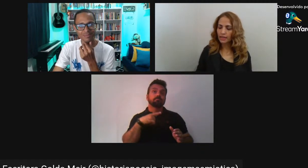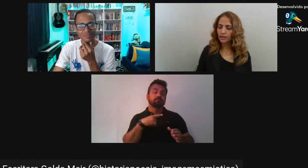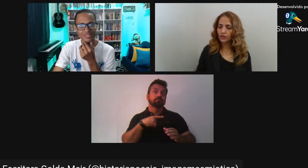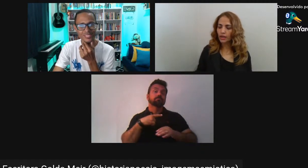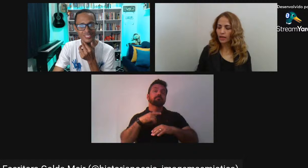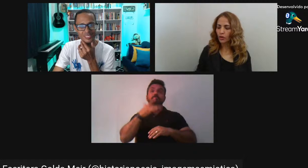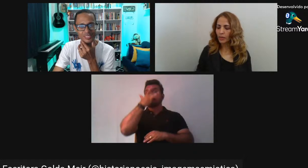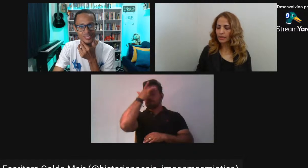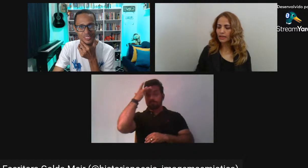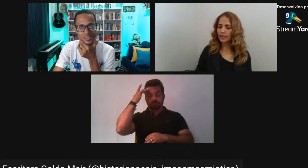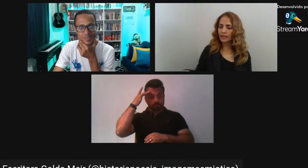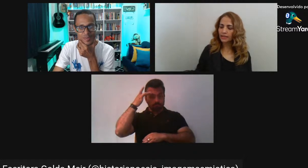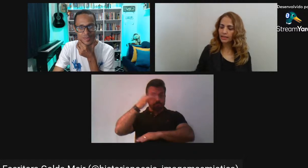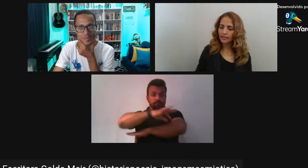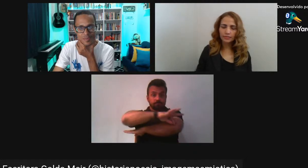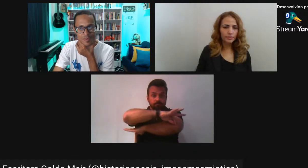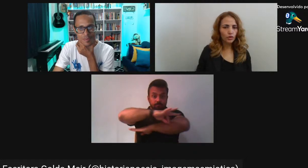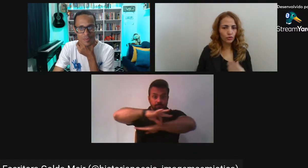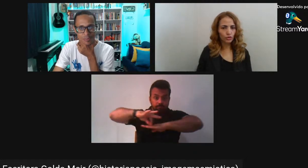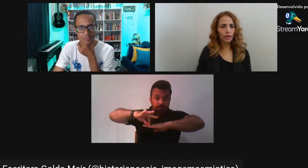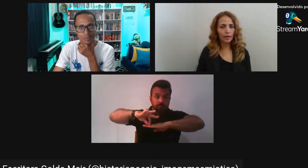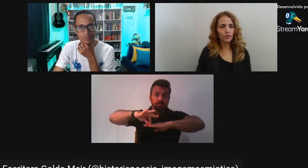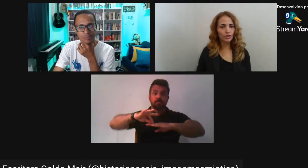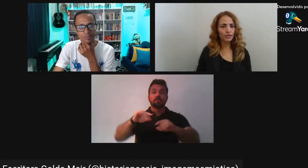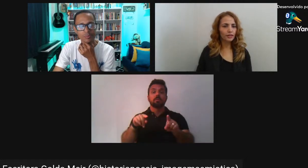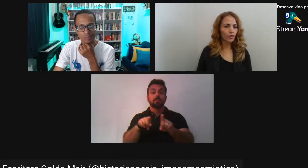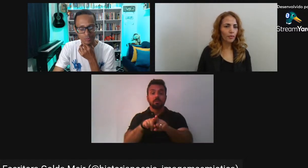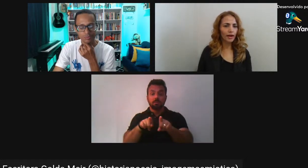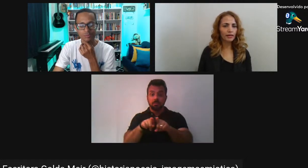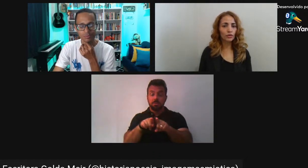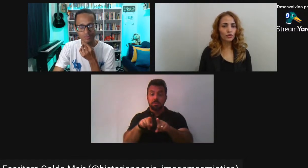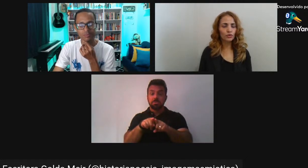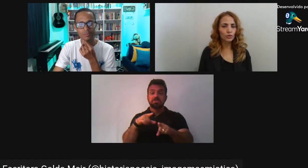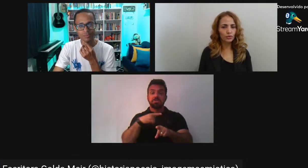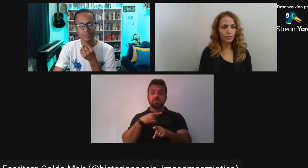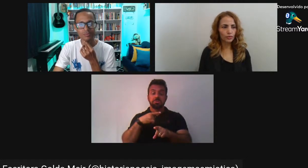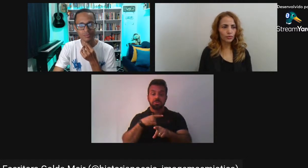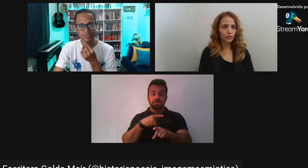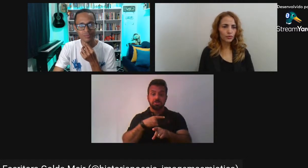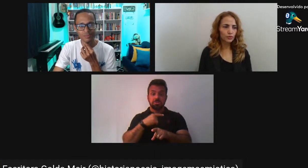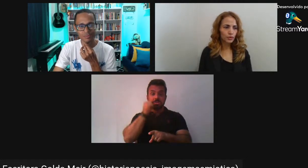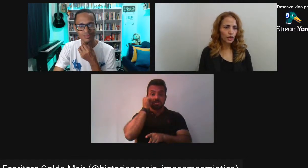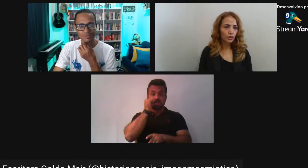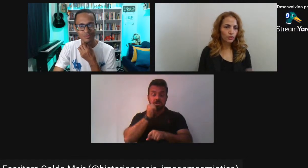Nesse livro Tem a Engomadeira Que com seu trabalho De engomar Construiu